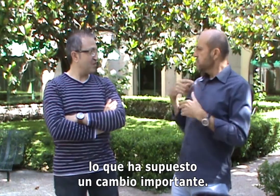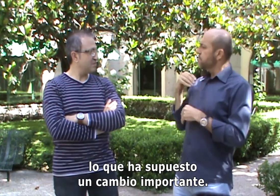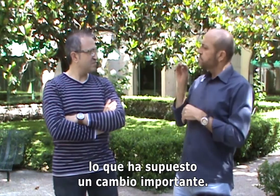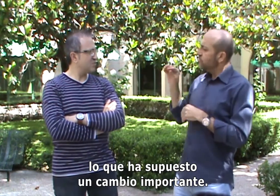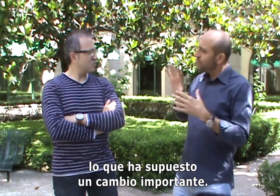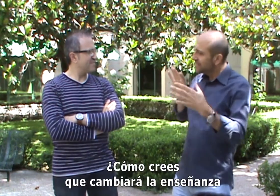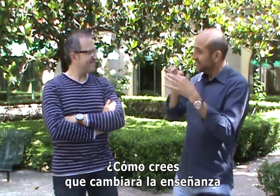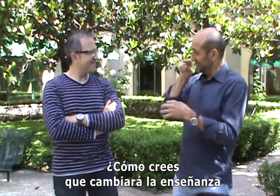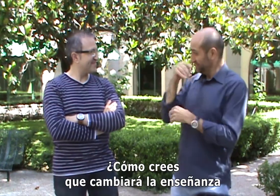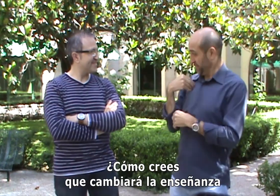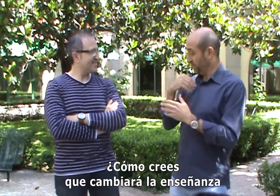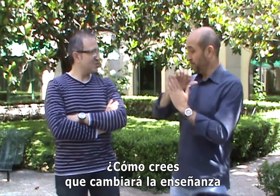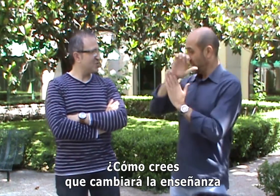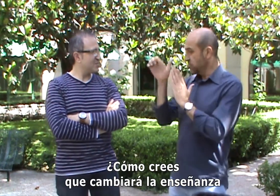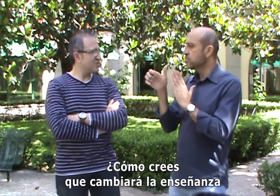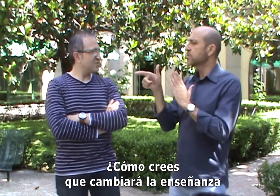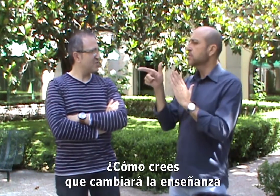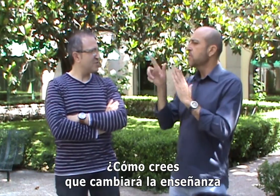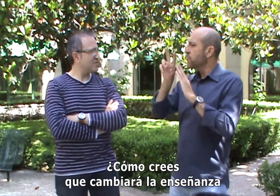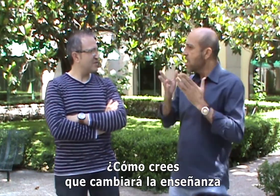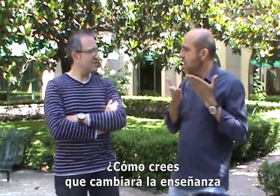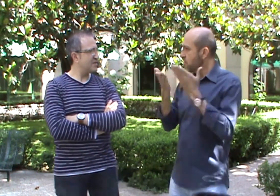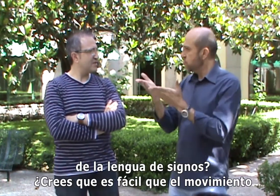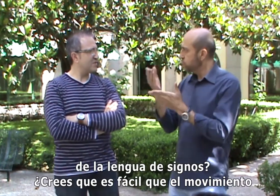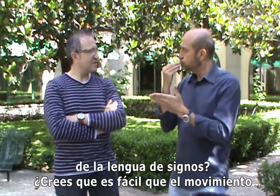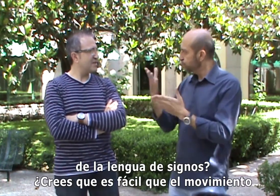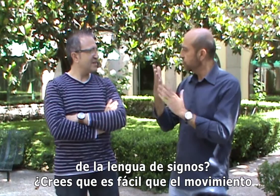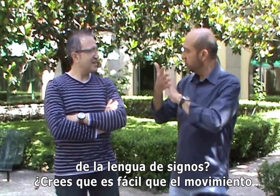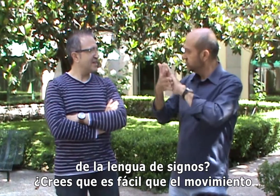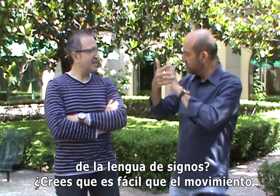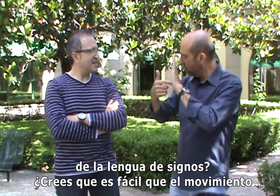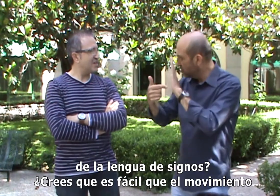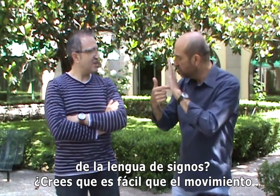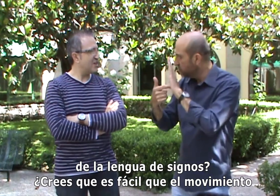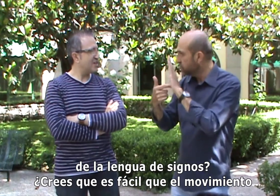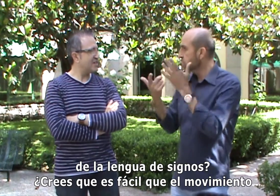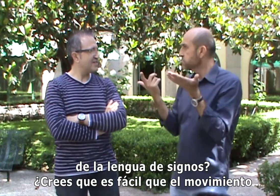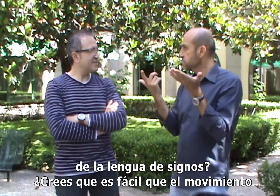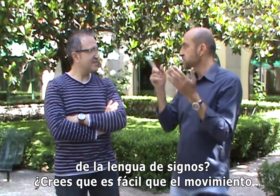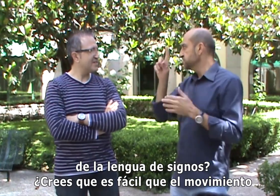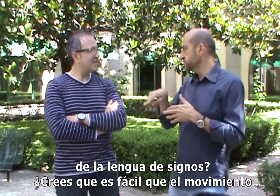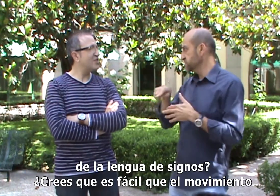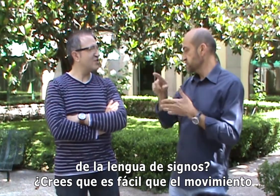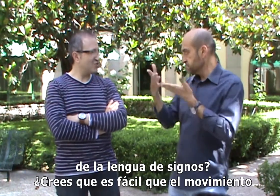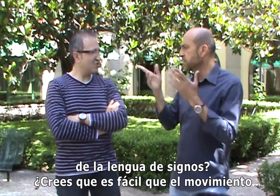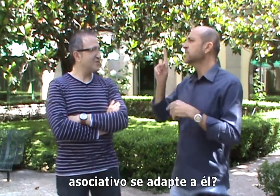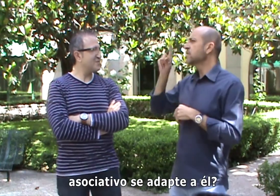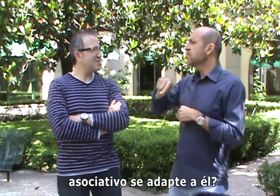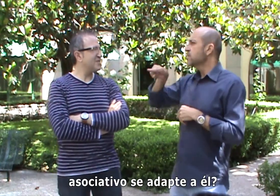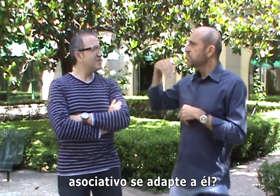¿Cómo crees que cambiará la enseñanza de la lengua de signos? ¿Crees que es fácil que el movimiento asociativo se adapte a él?